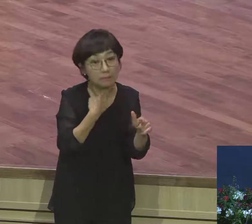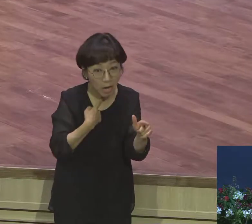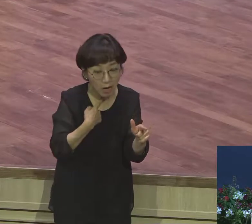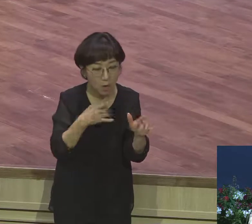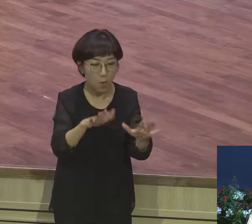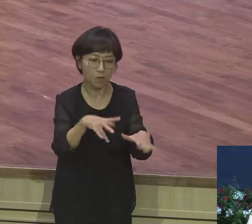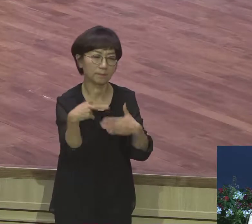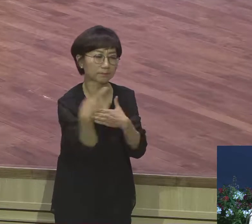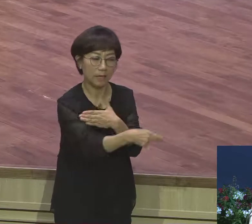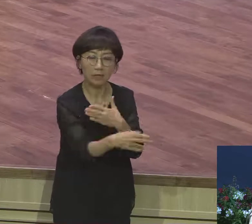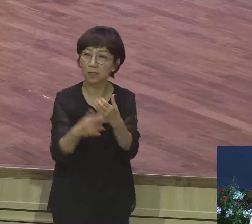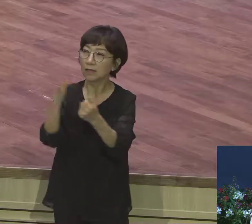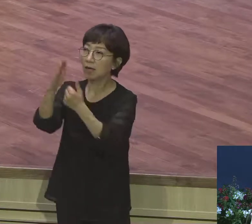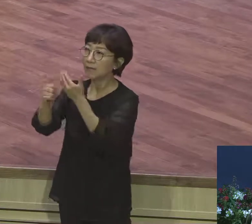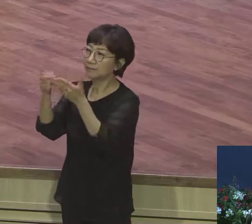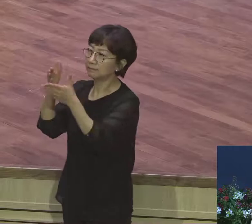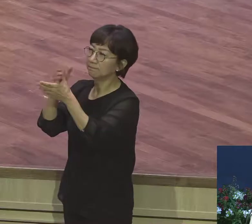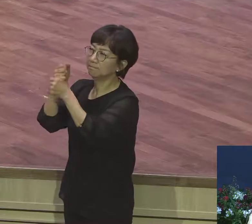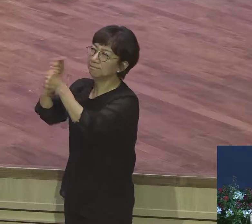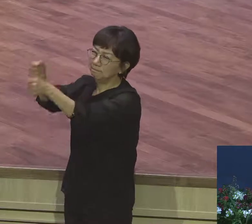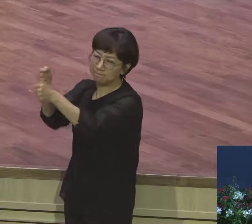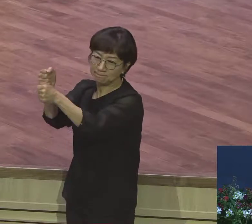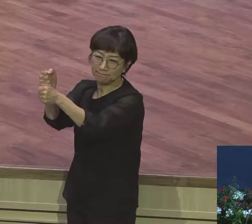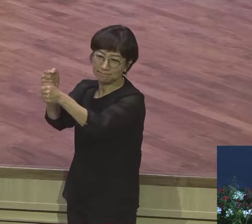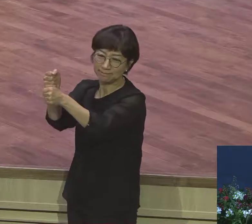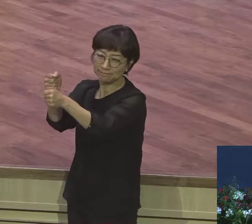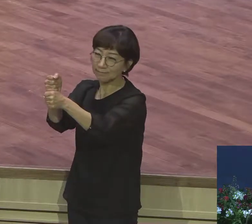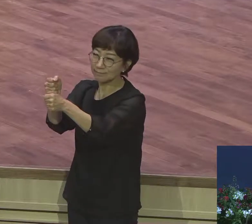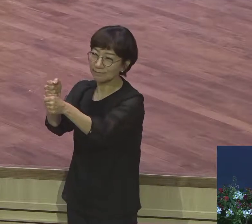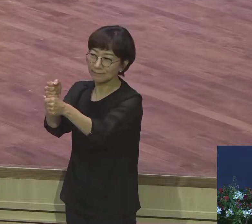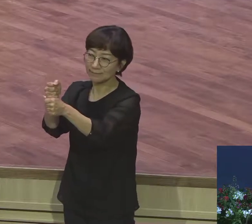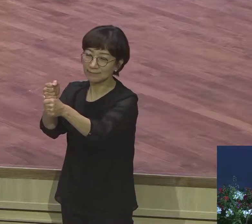붙잡고 이제는 살겠다는 그런 지금 각오의 결단입니다